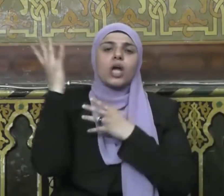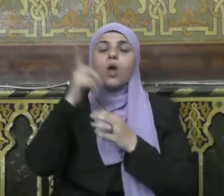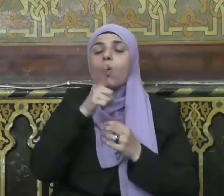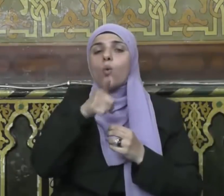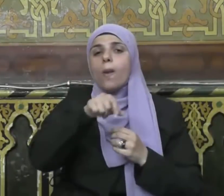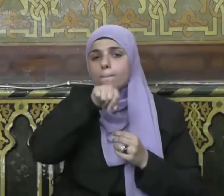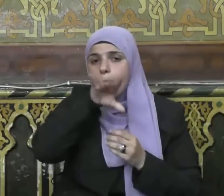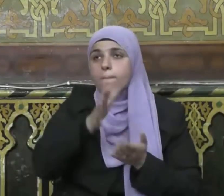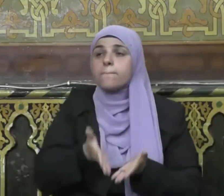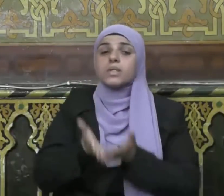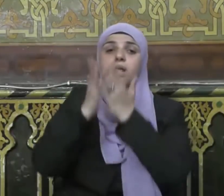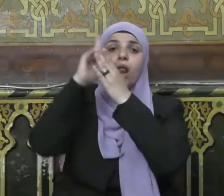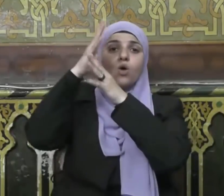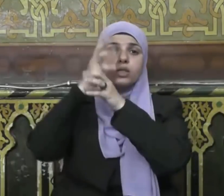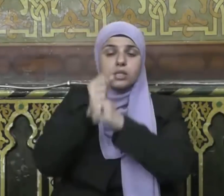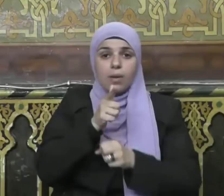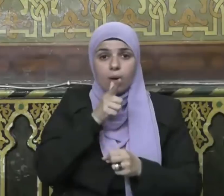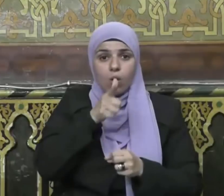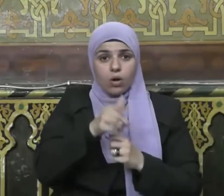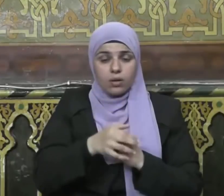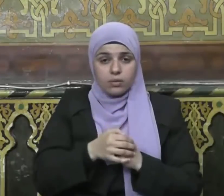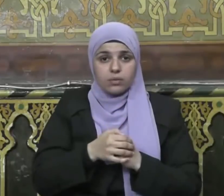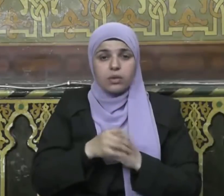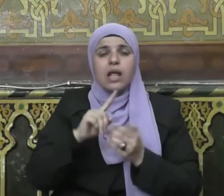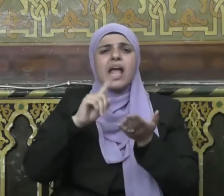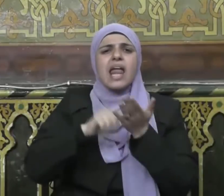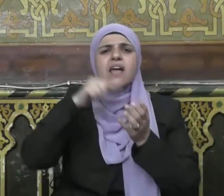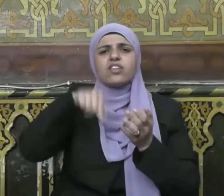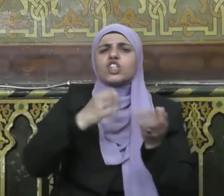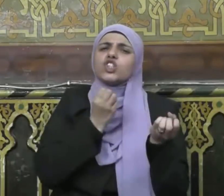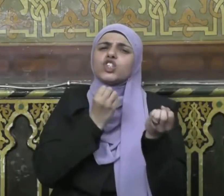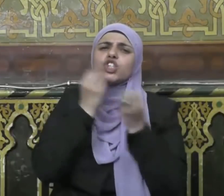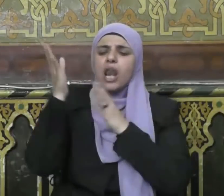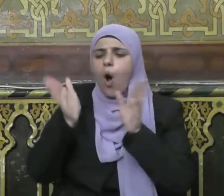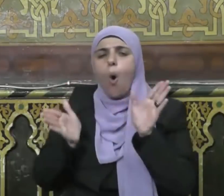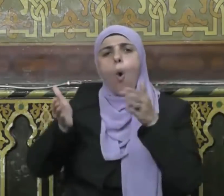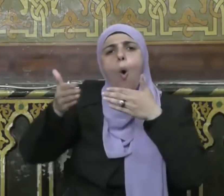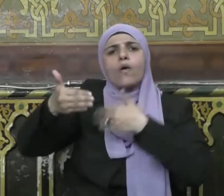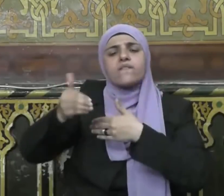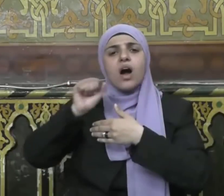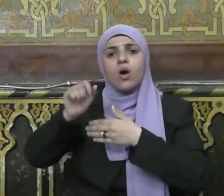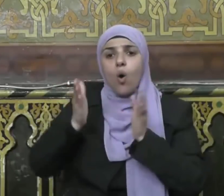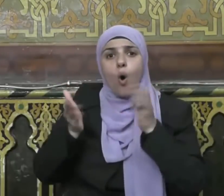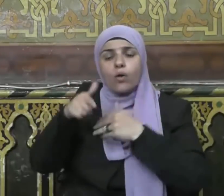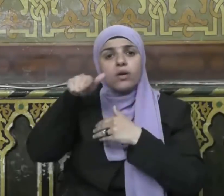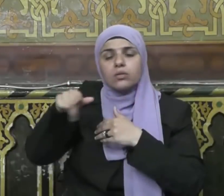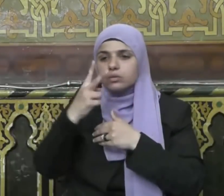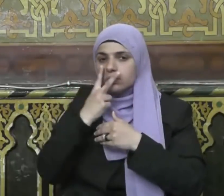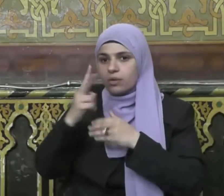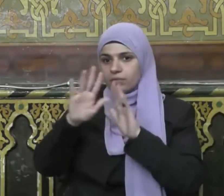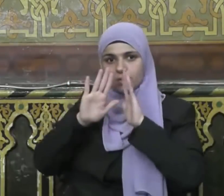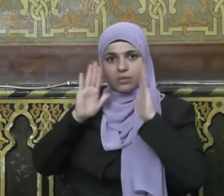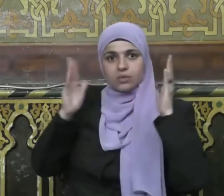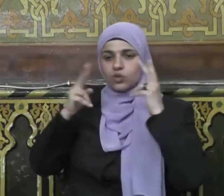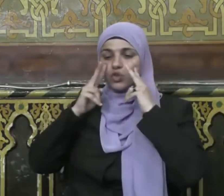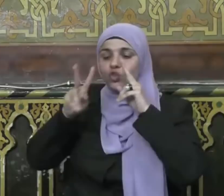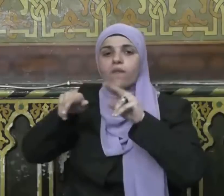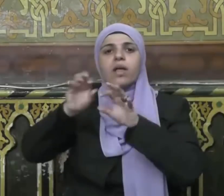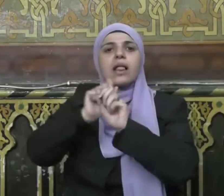الله صلى الله عليه وسلم يسأله يا رسول الله مرني بعمل أدخل به الجنة فقال